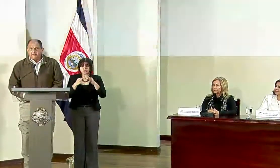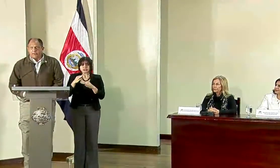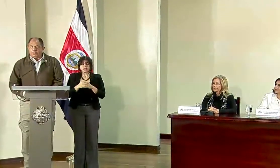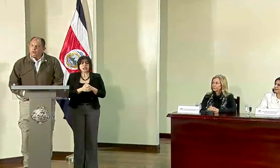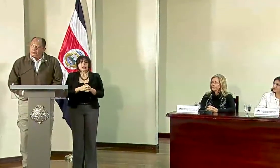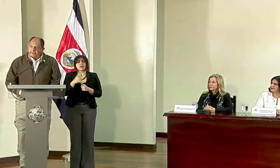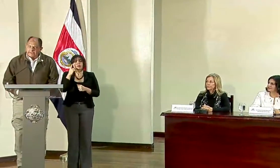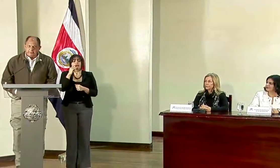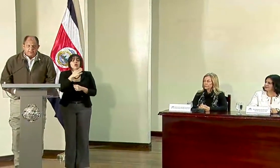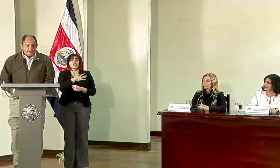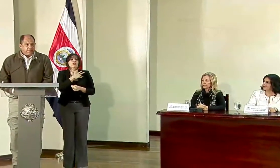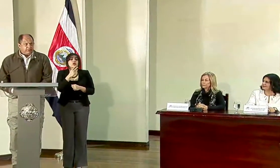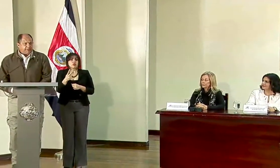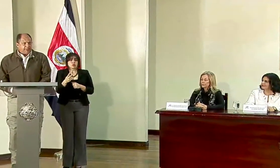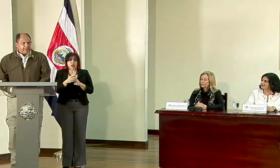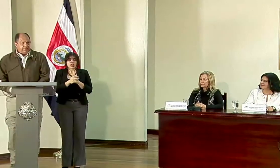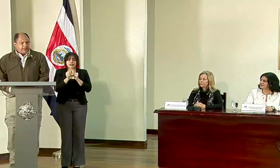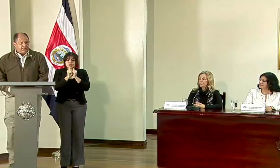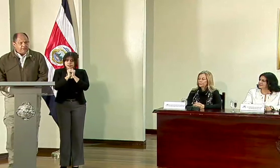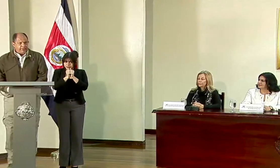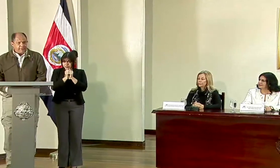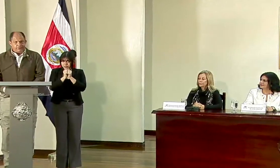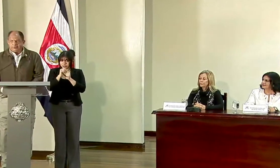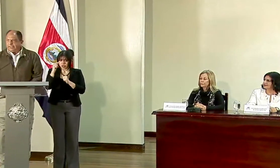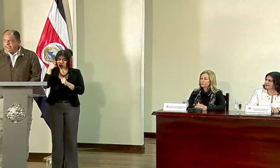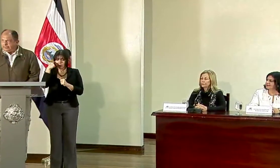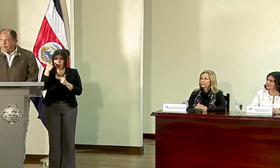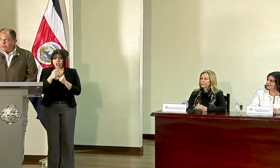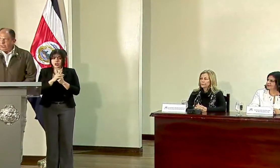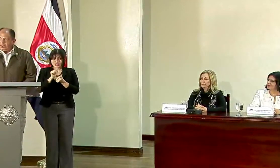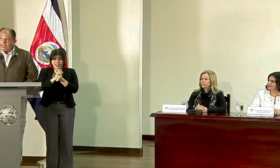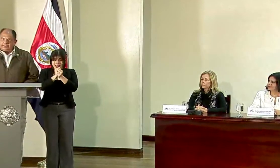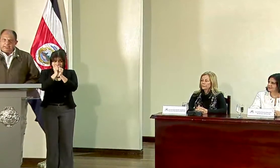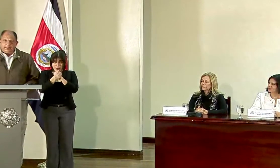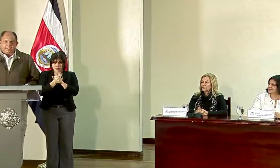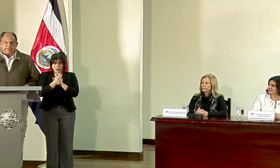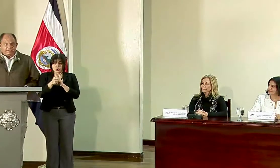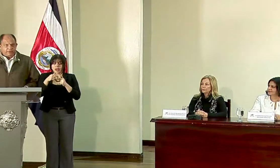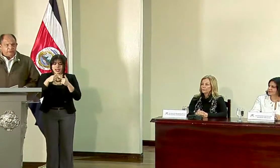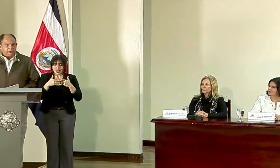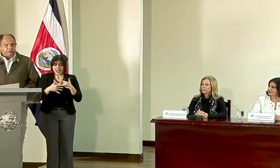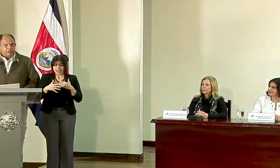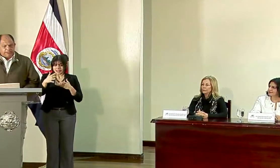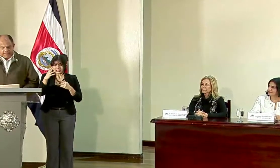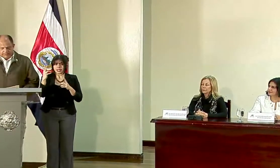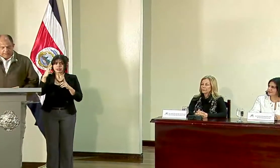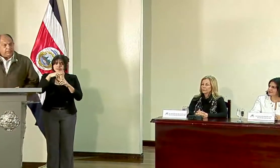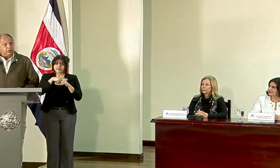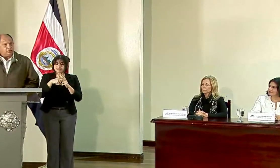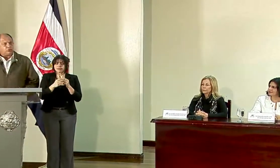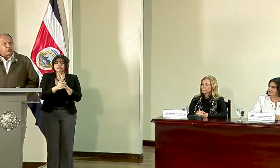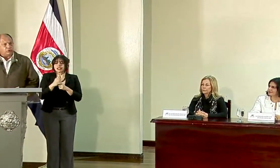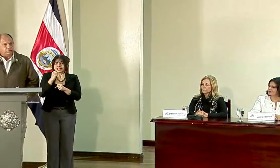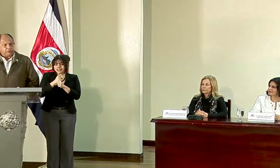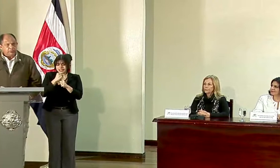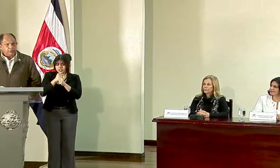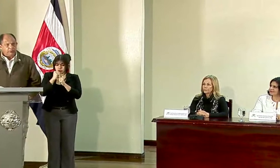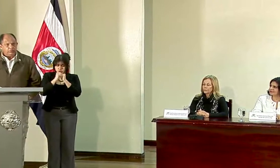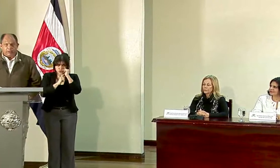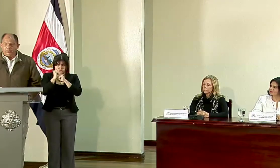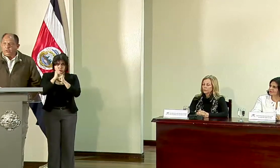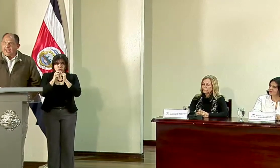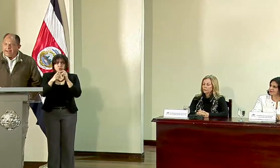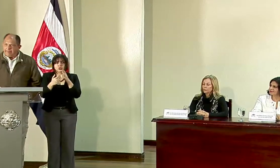por la voluntad de acompañar al gobierno del cambio en este ejercicio de construcción